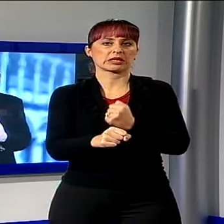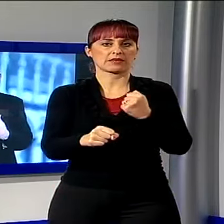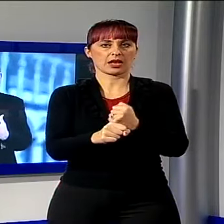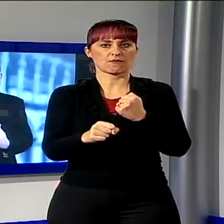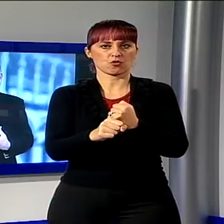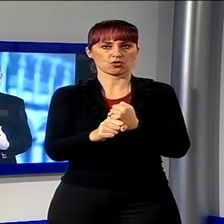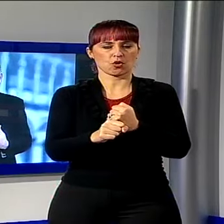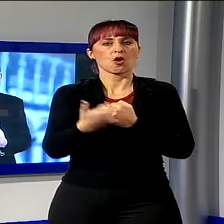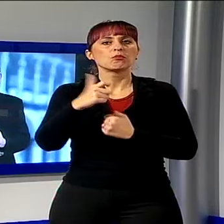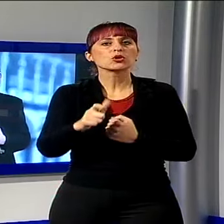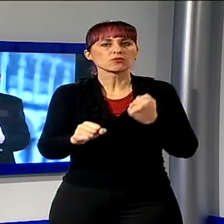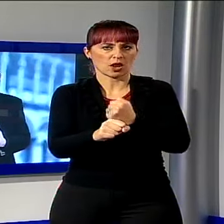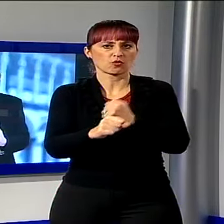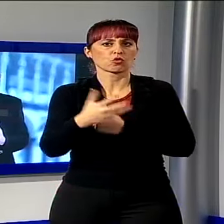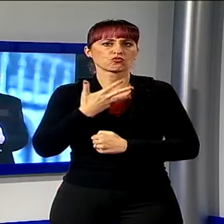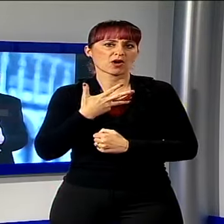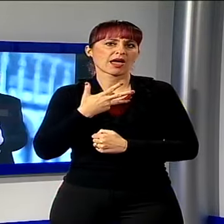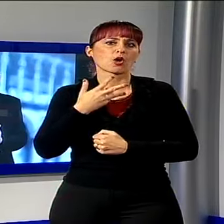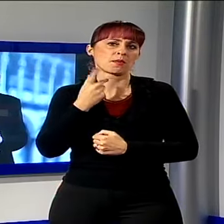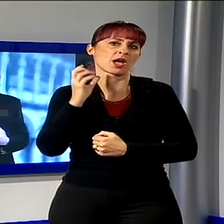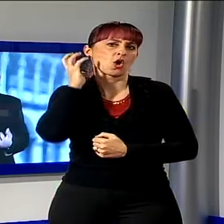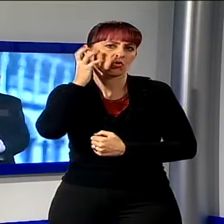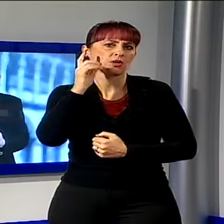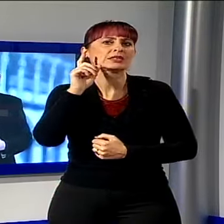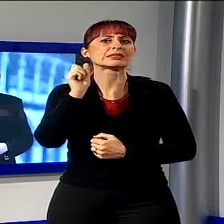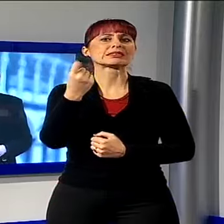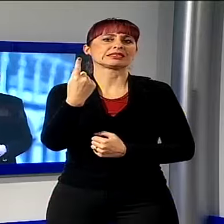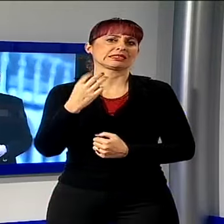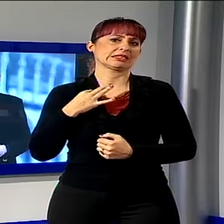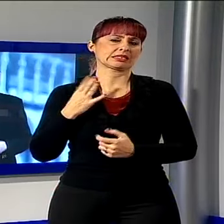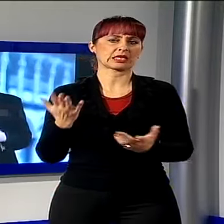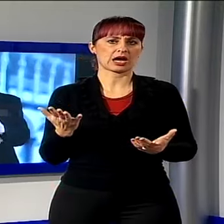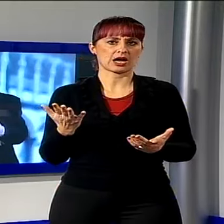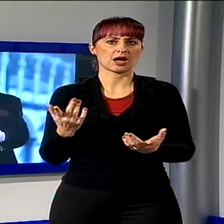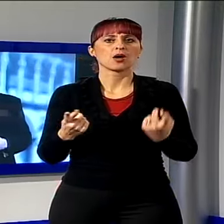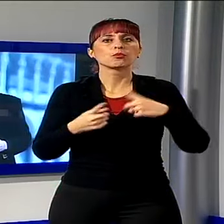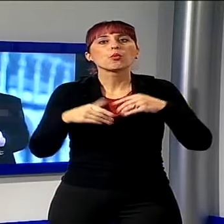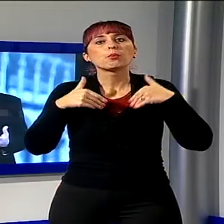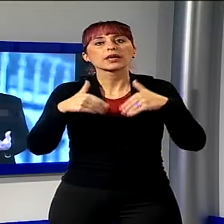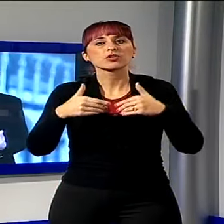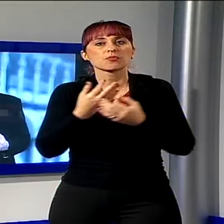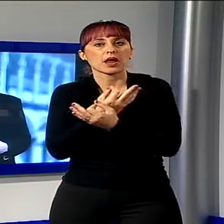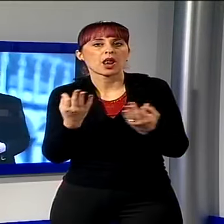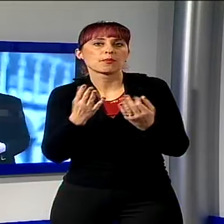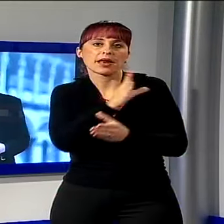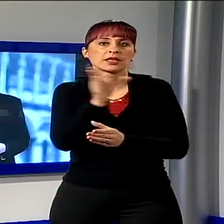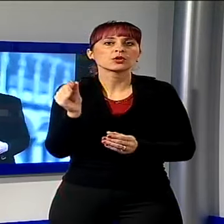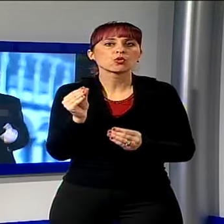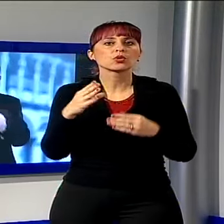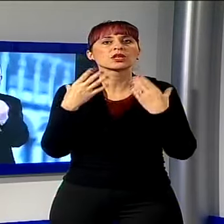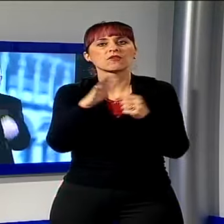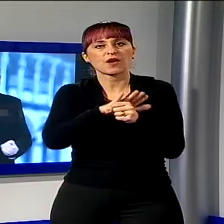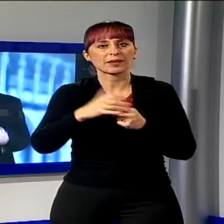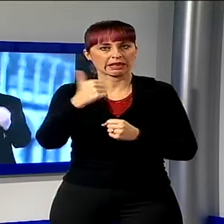a ciascuno di noi e dà senso alla vita, oltre che partecipare al bene di tutti, a cominciare dalle vostre e nostre famiglie.